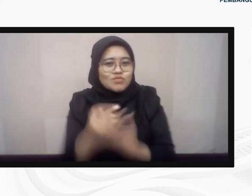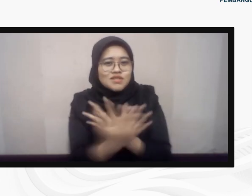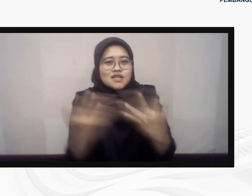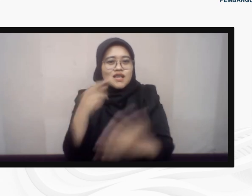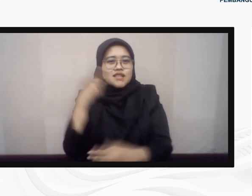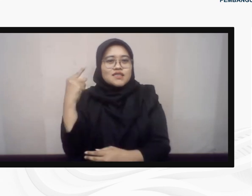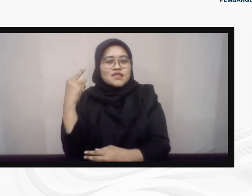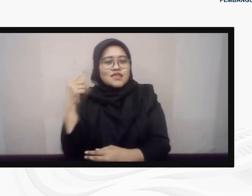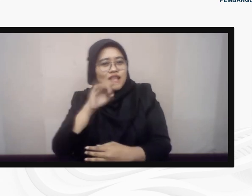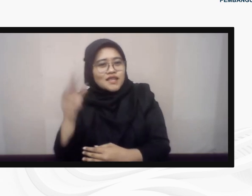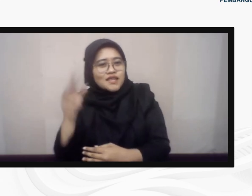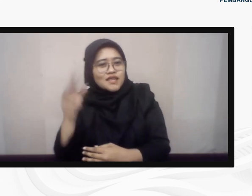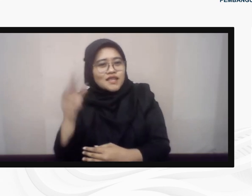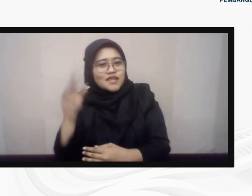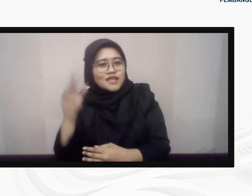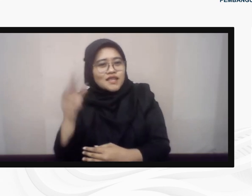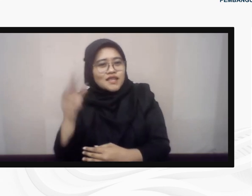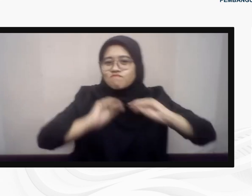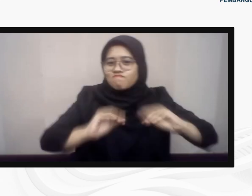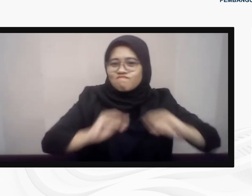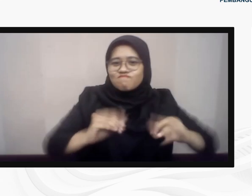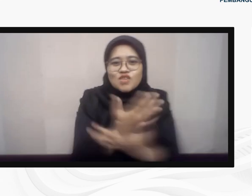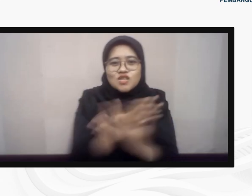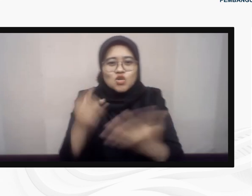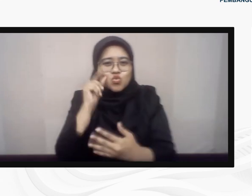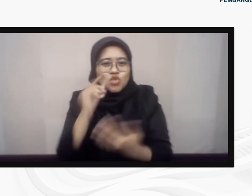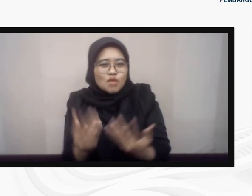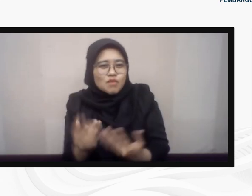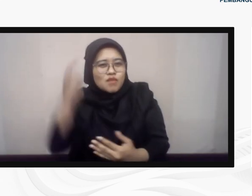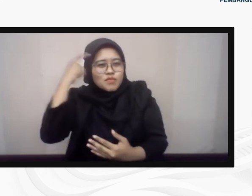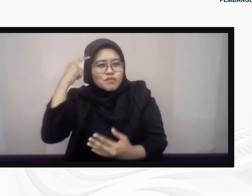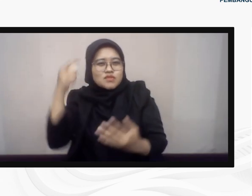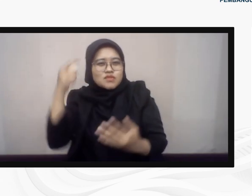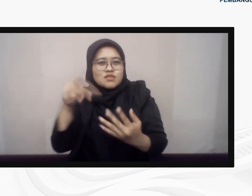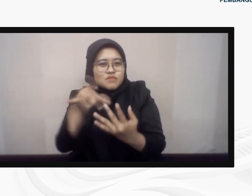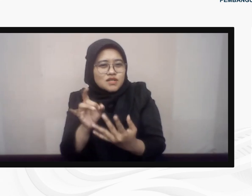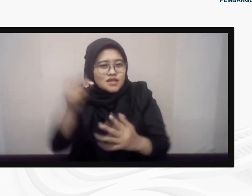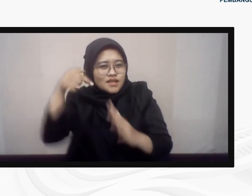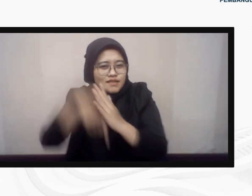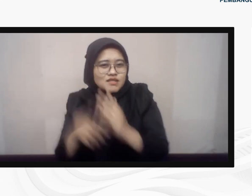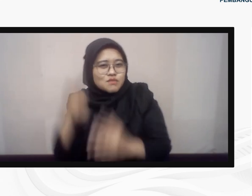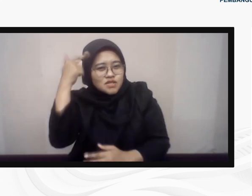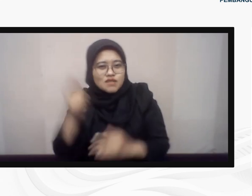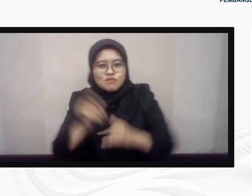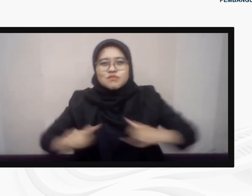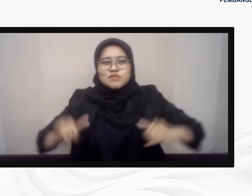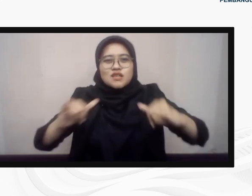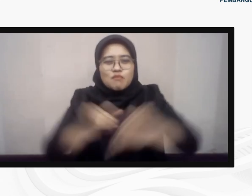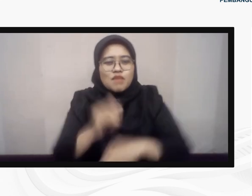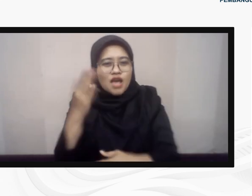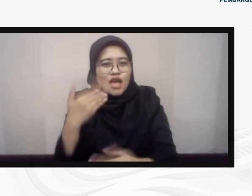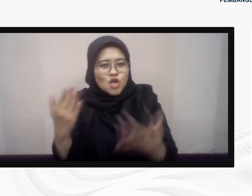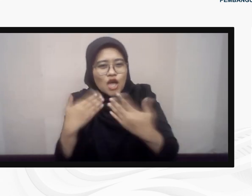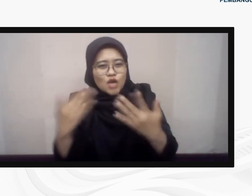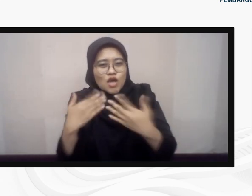mengedukasi masyarakat sebagai penyakit kritis dan cerdas. Mari, bersama-sama menelaah rekam jejak para